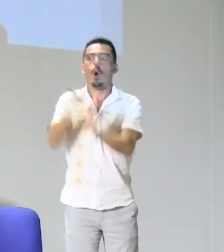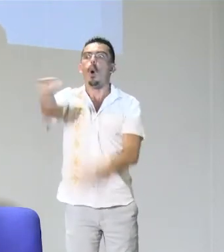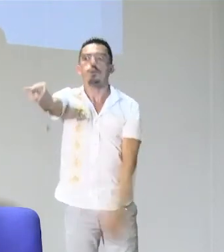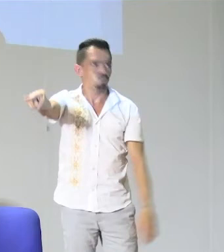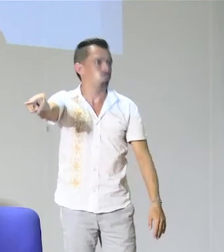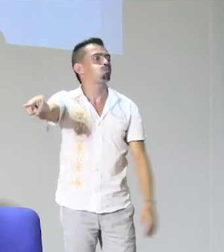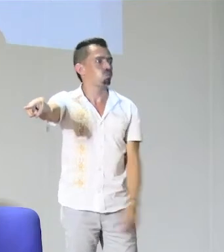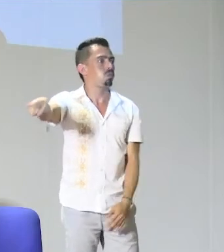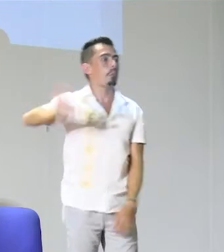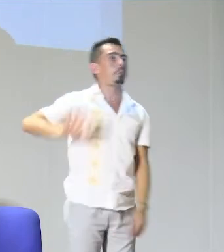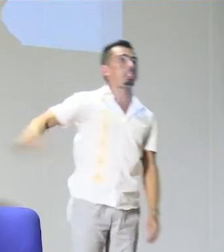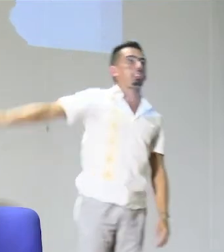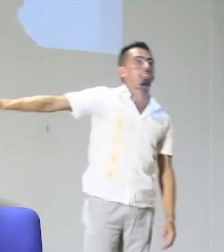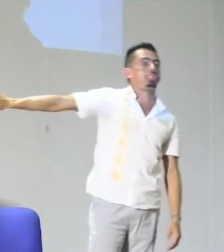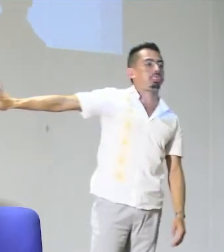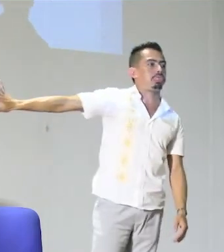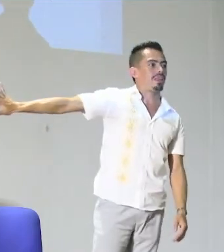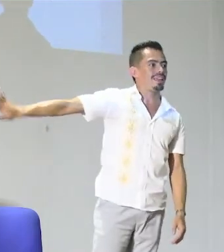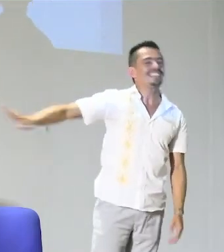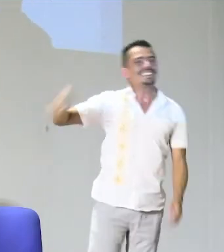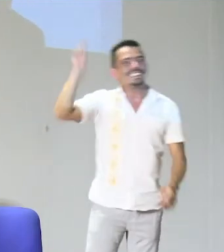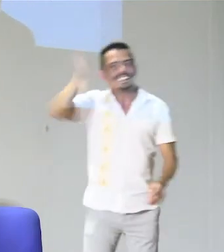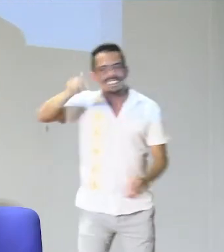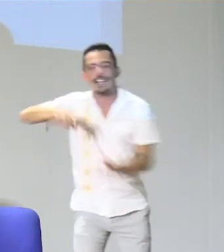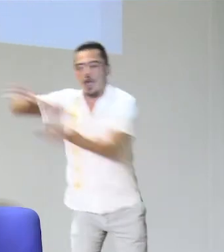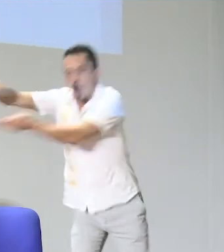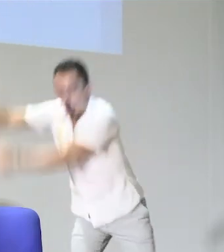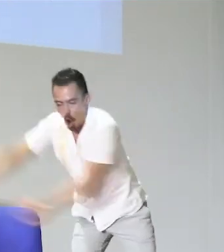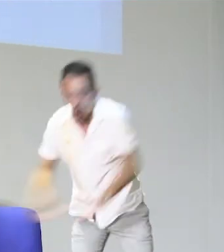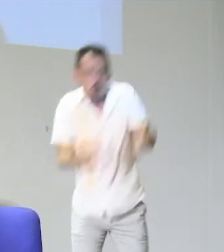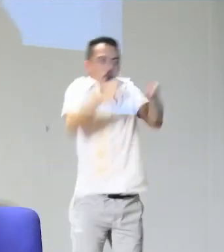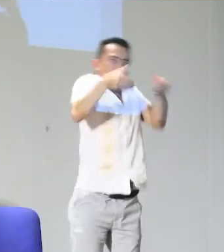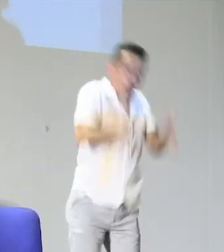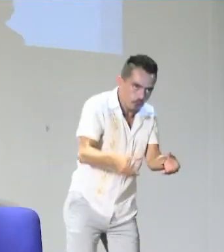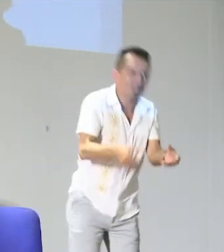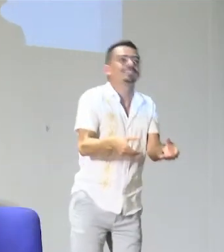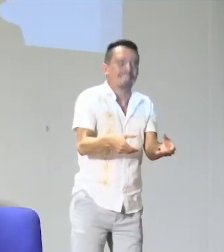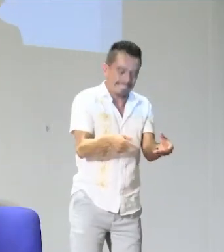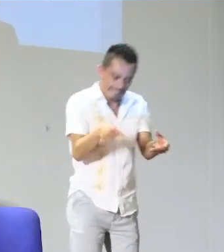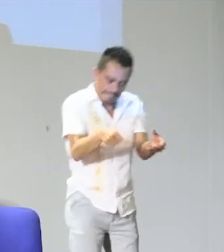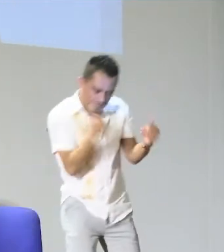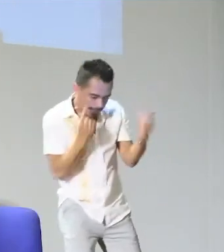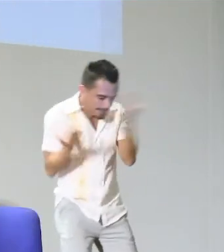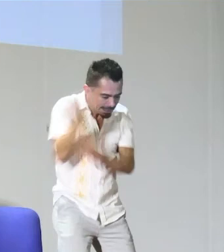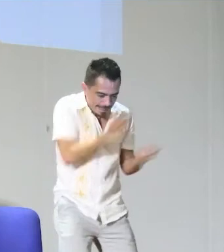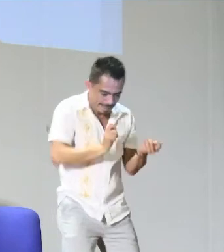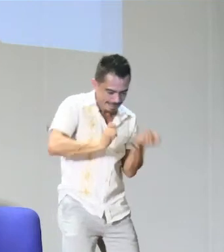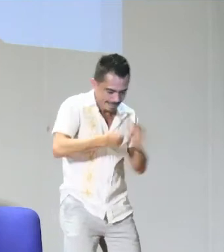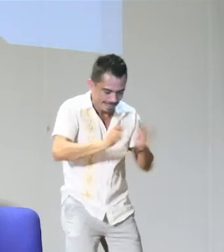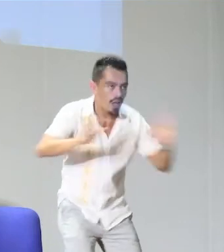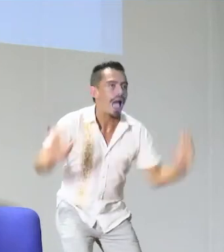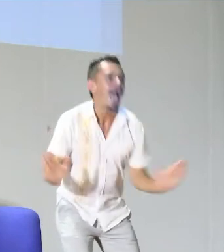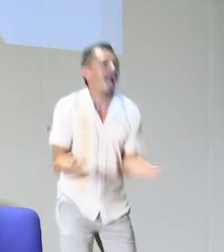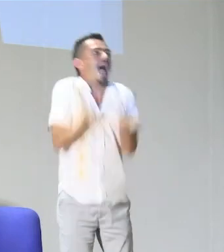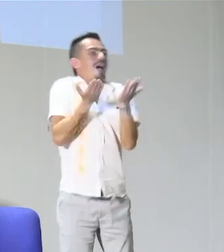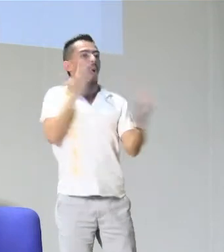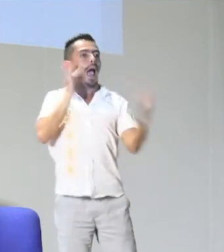También cuando hablamos de la planeación, ¿sí? Nosotros a veces dicen que no tenemos recursos, pero ya tenemos